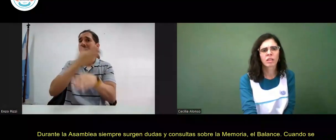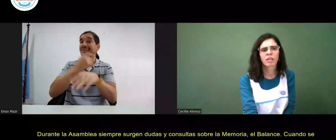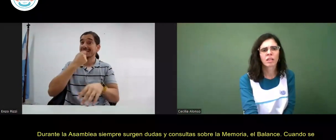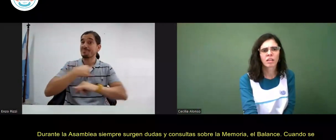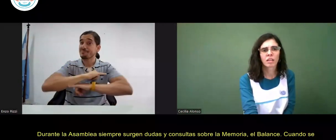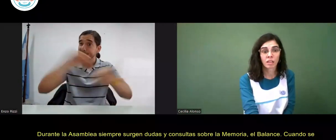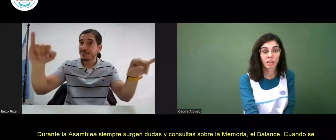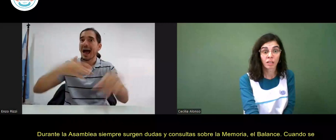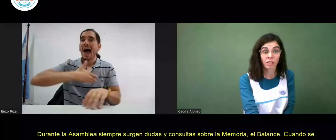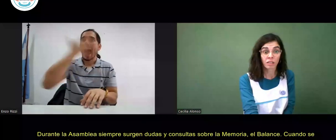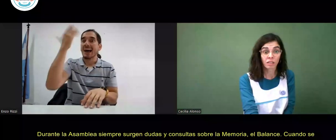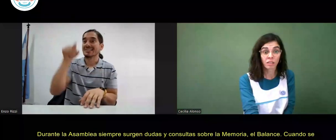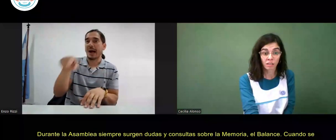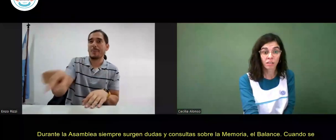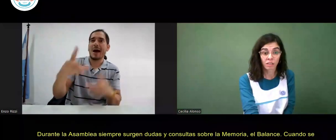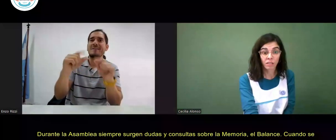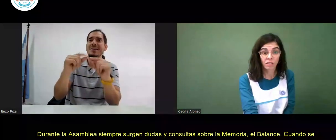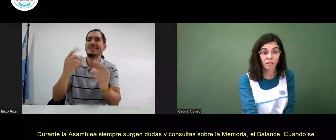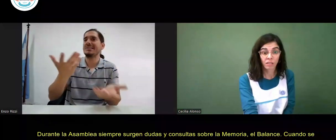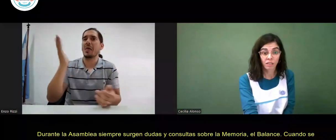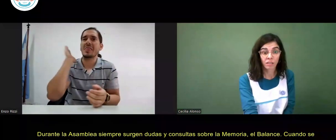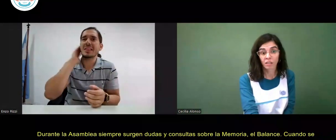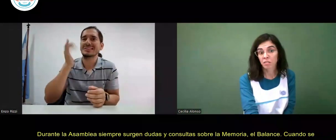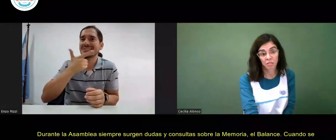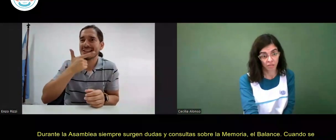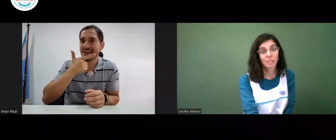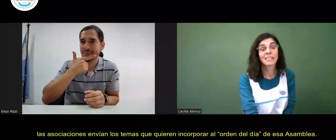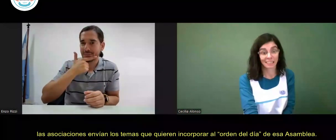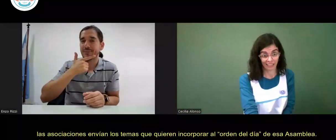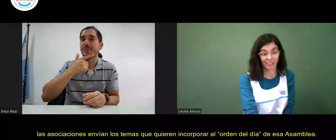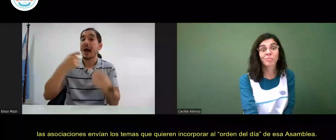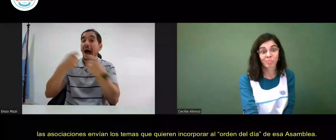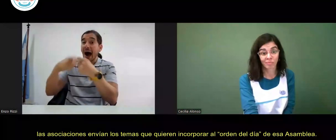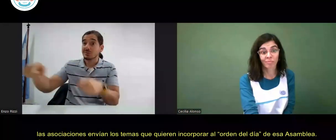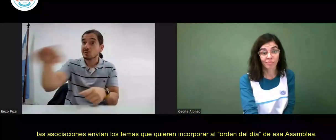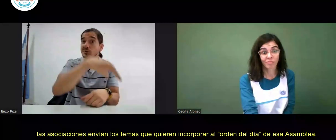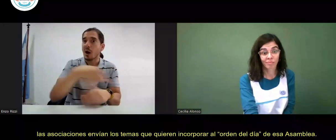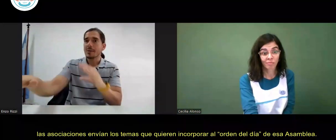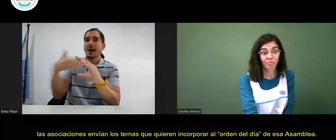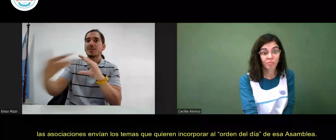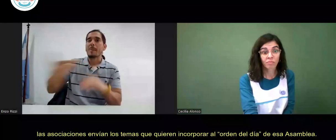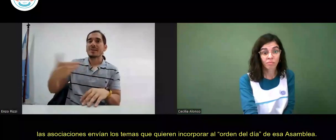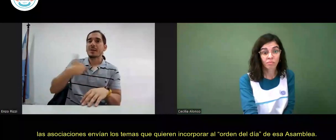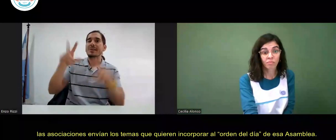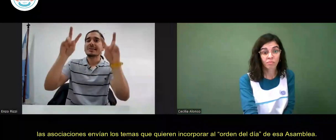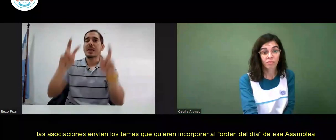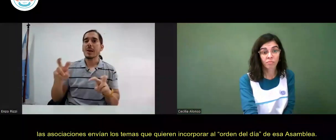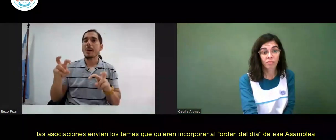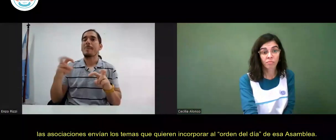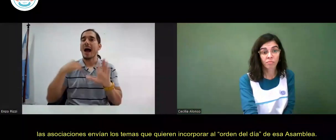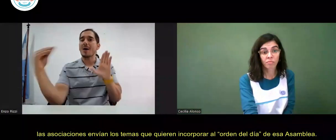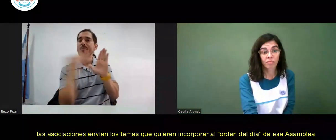realización de la asamblea por ejemplo esta que viene el 16 de septiembre las asociaciones envían los temas que quieren